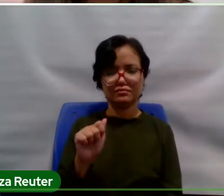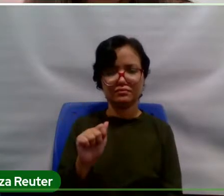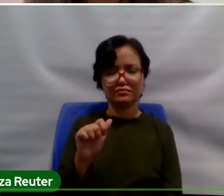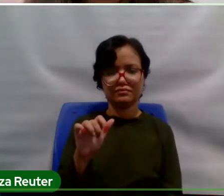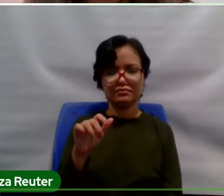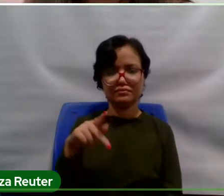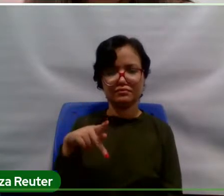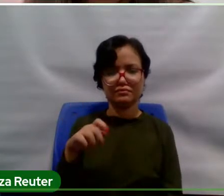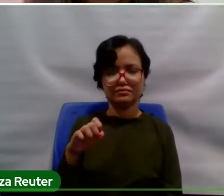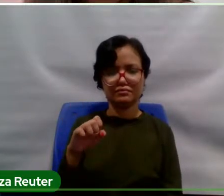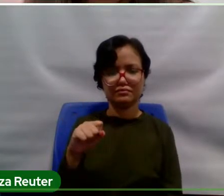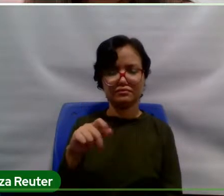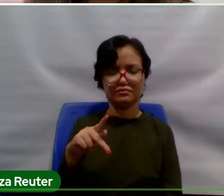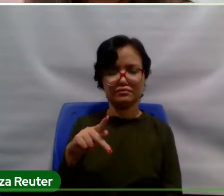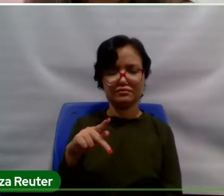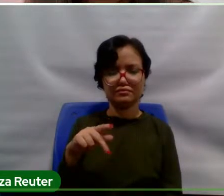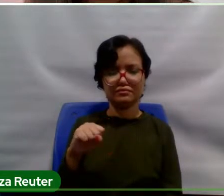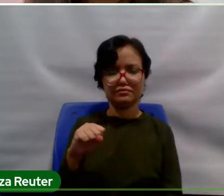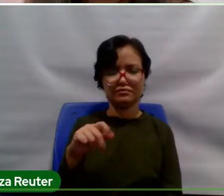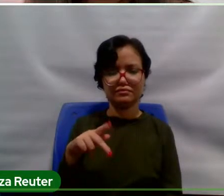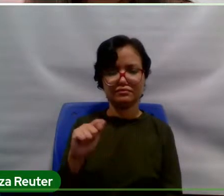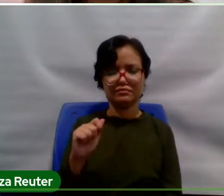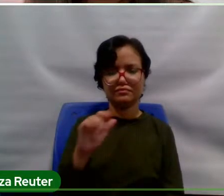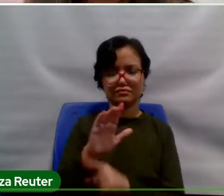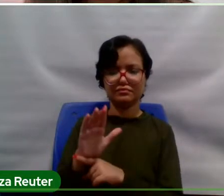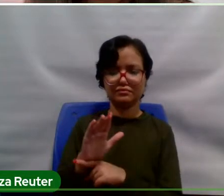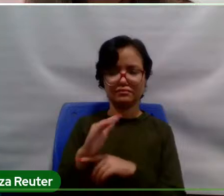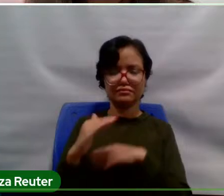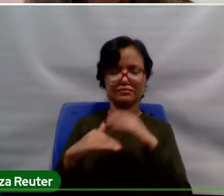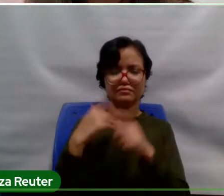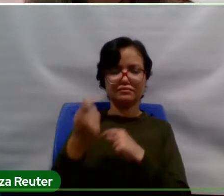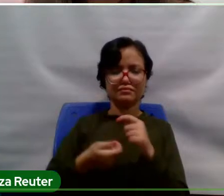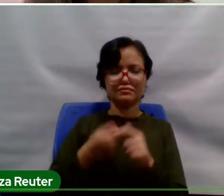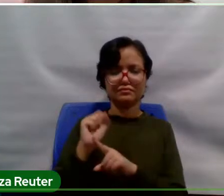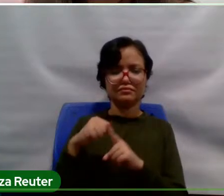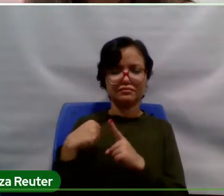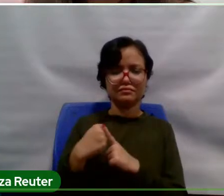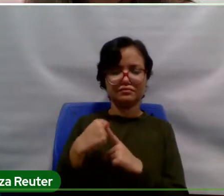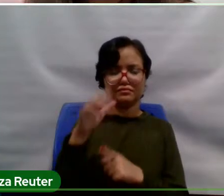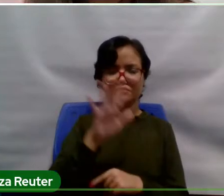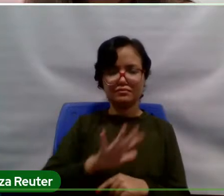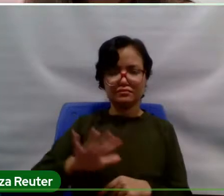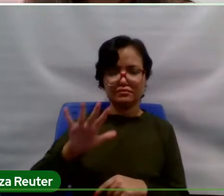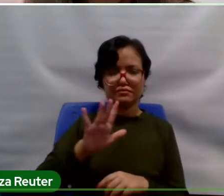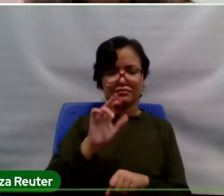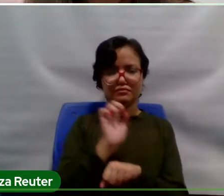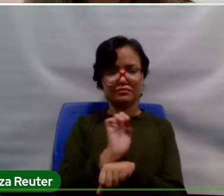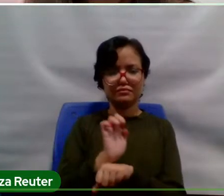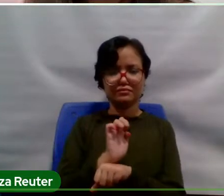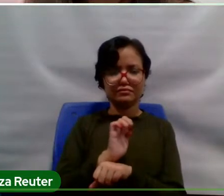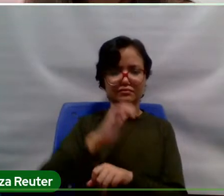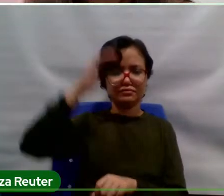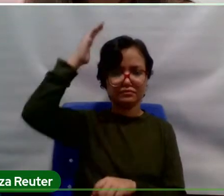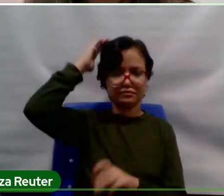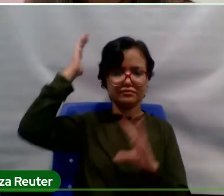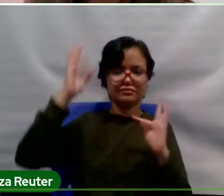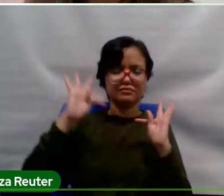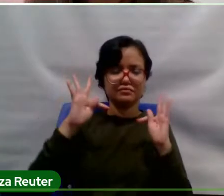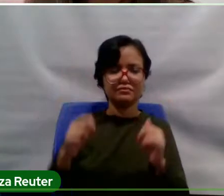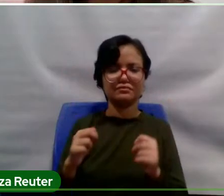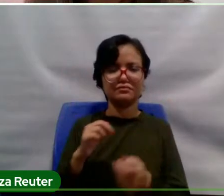com o desenvolvimento econômico e social da região, né? E do Estado do Pará como um todo, através de